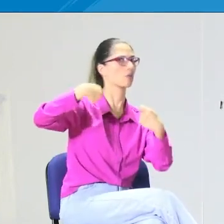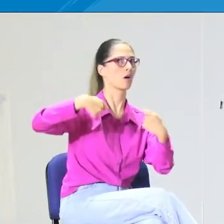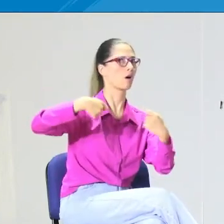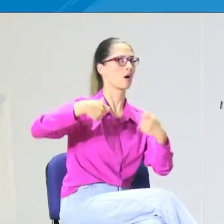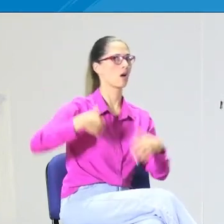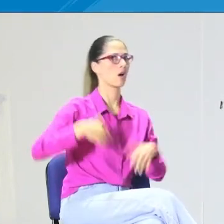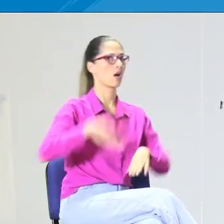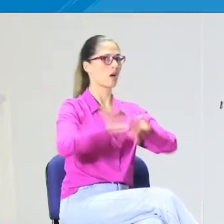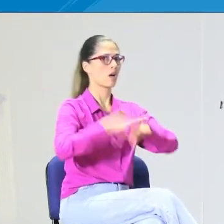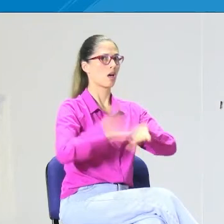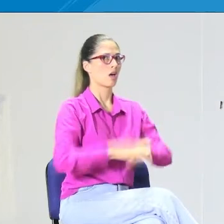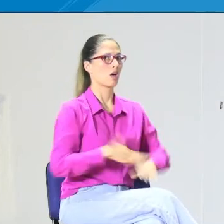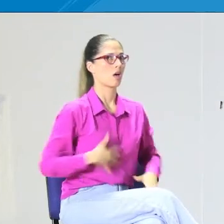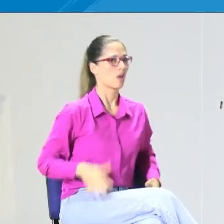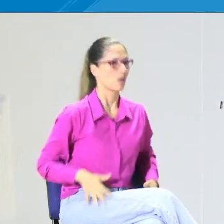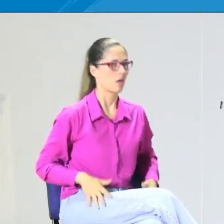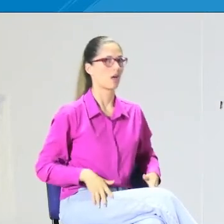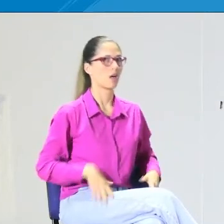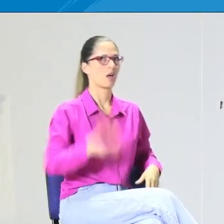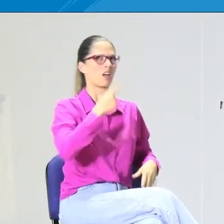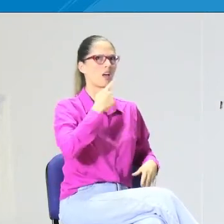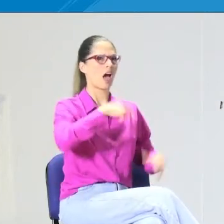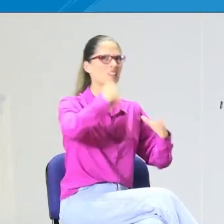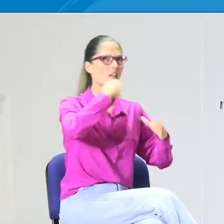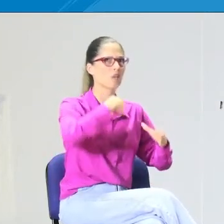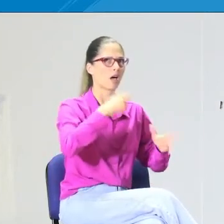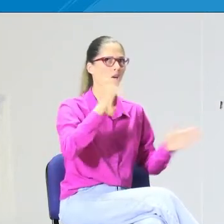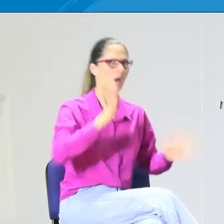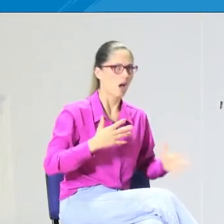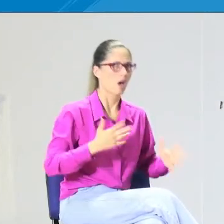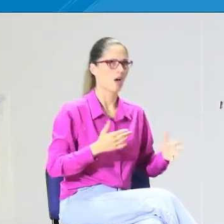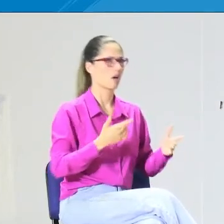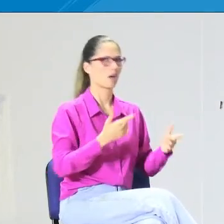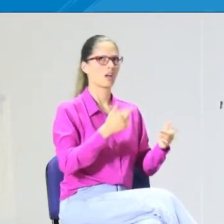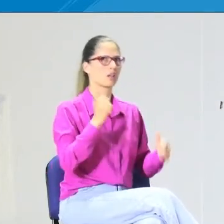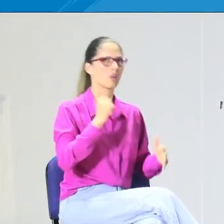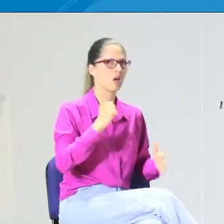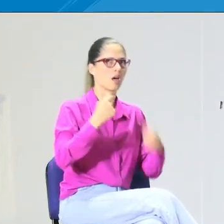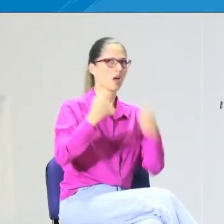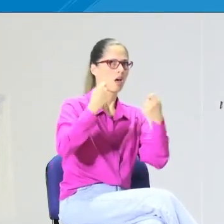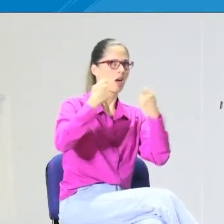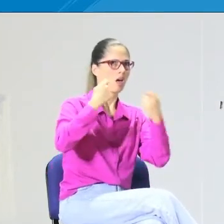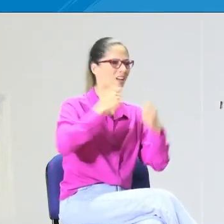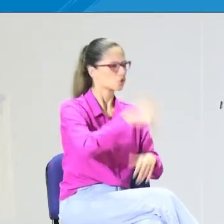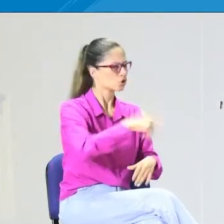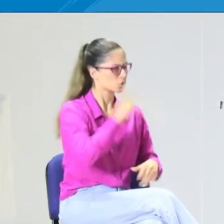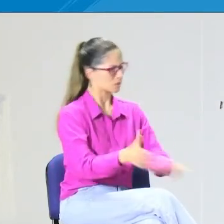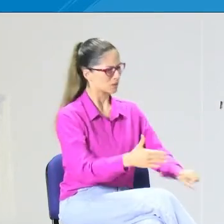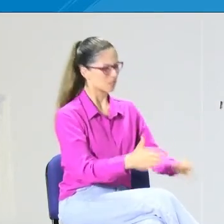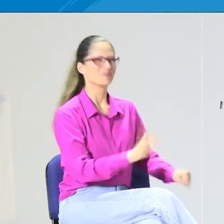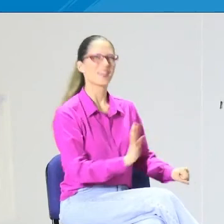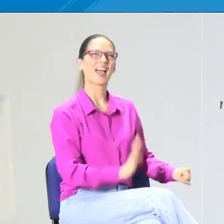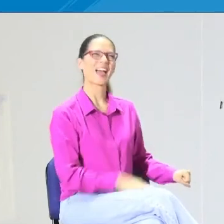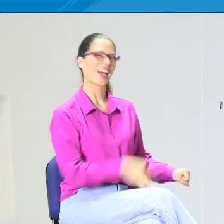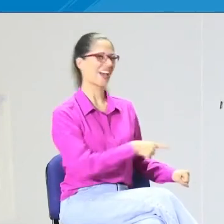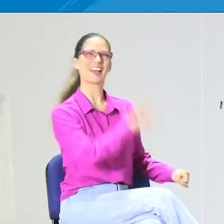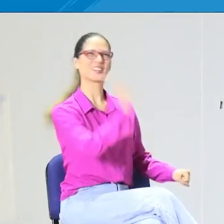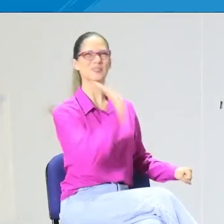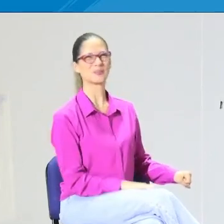eso no se hace. Empieza un juego de manipulación de los mayores y empiezan a censurar las manos, a censurar esa producción a